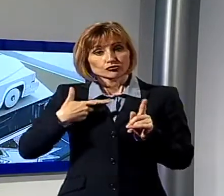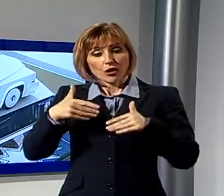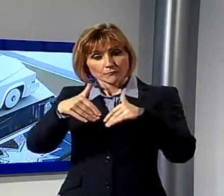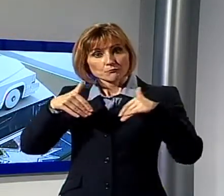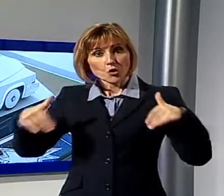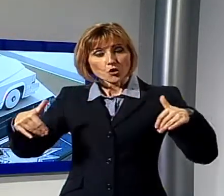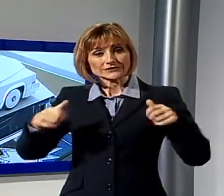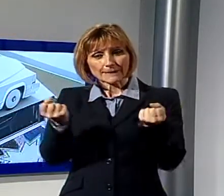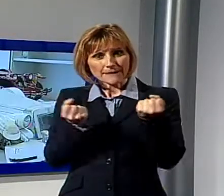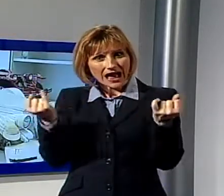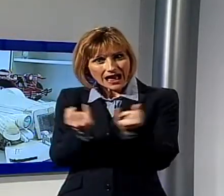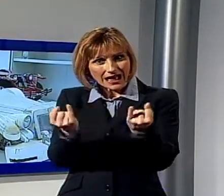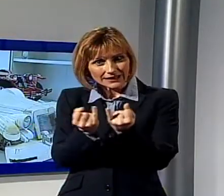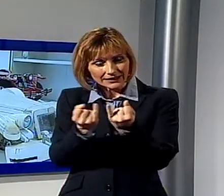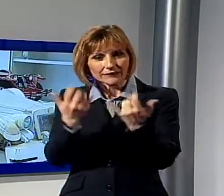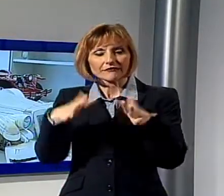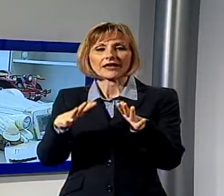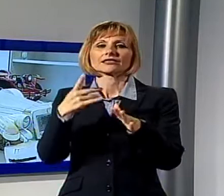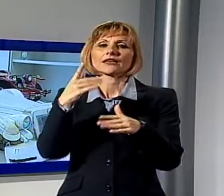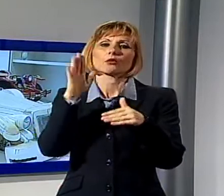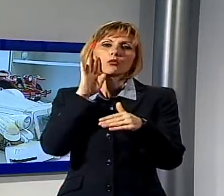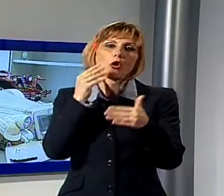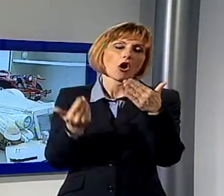dei modellini realizzati da Andrea Baroni.